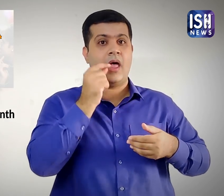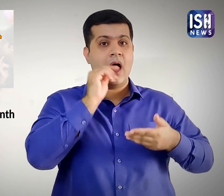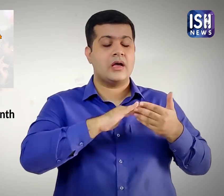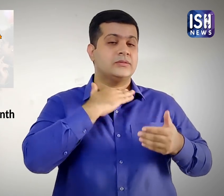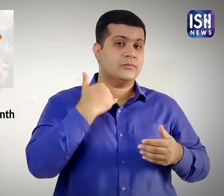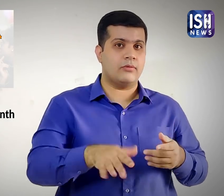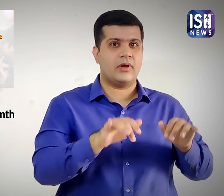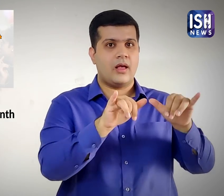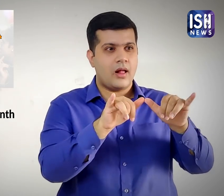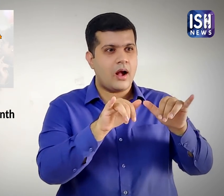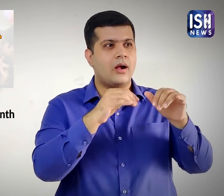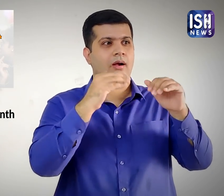अधिकार आ दी।